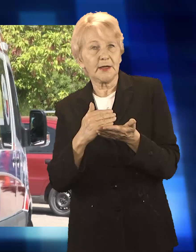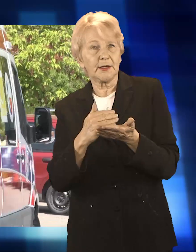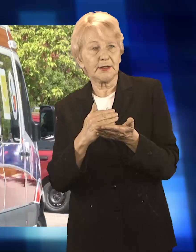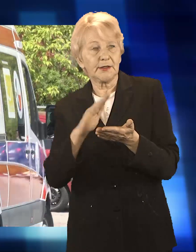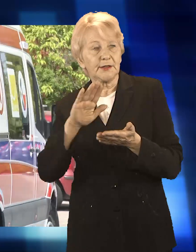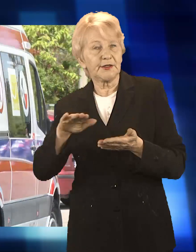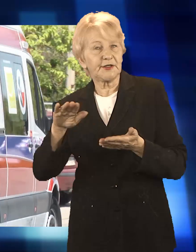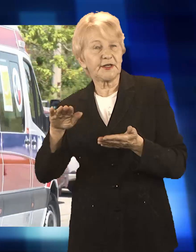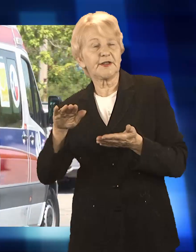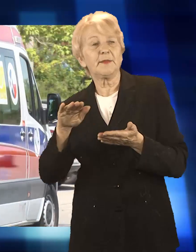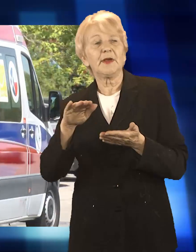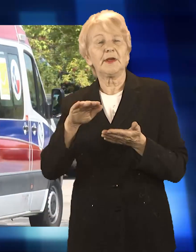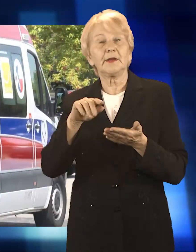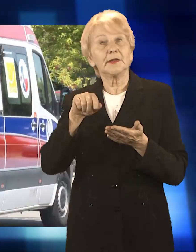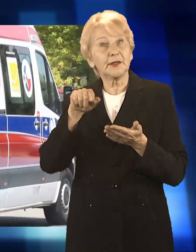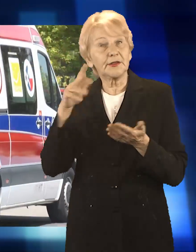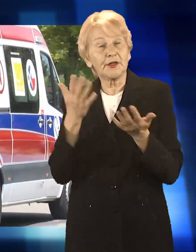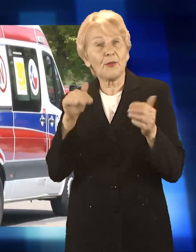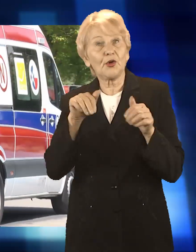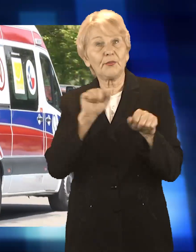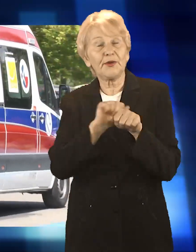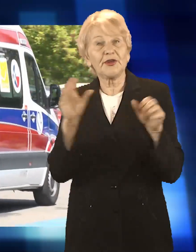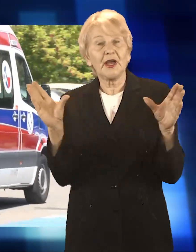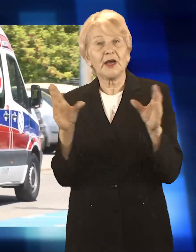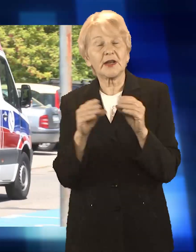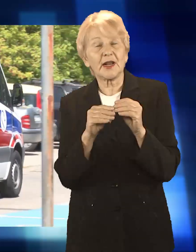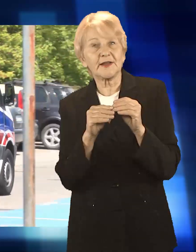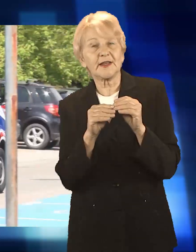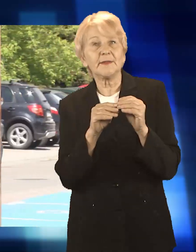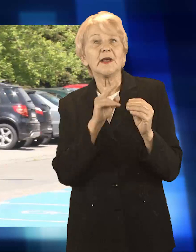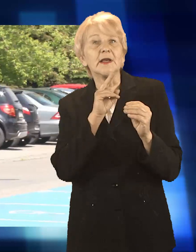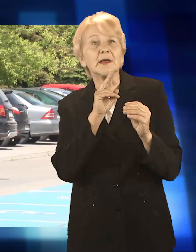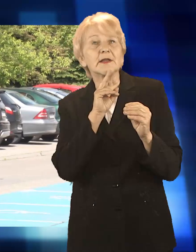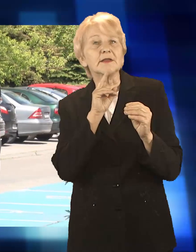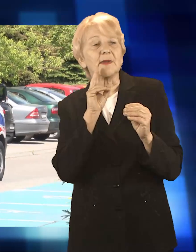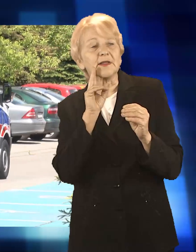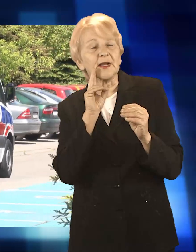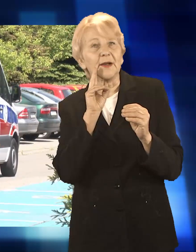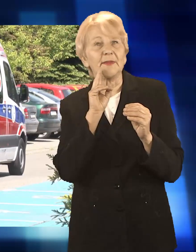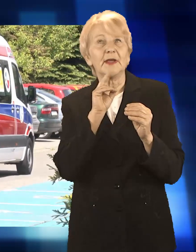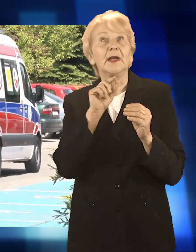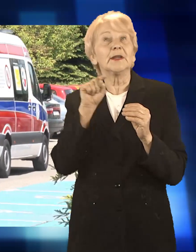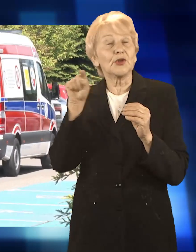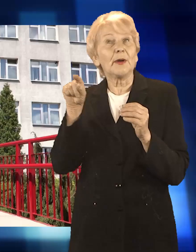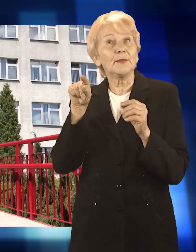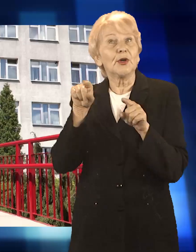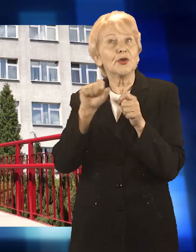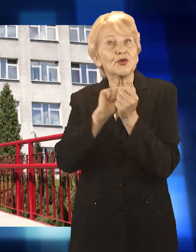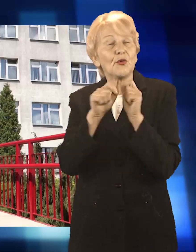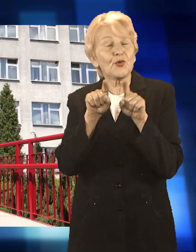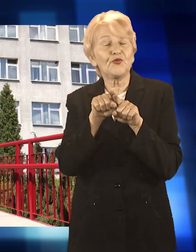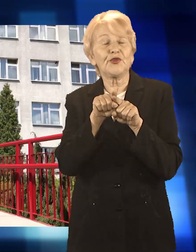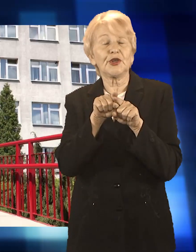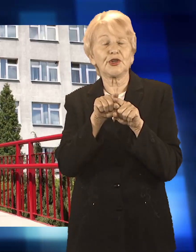teraz pojawi się coraz więcej. Na szczęście dzieci radzą sobie z zakażeniem całkiem dobrze, a w szpitalu mogą przybywać ze swoimi